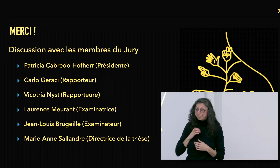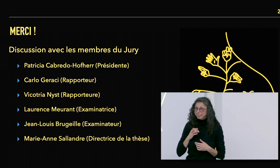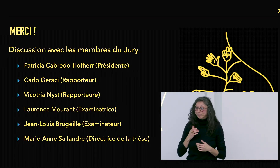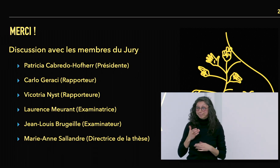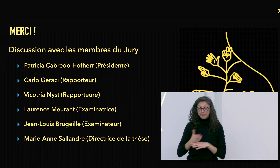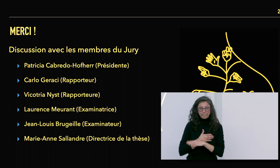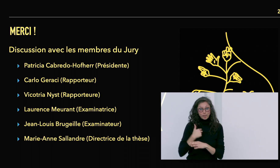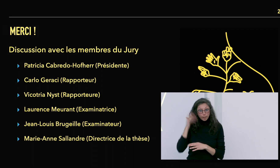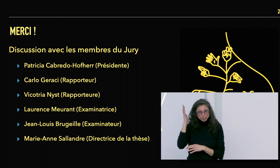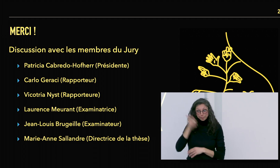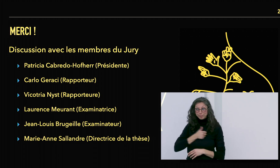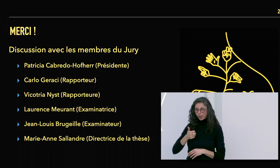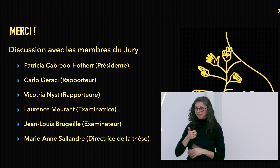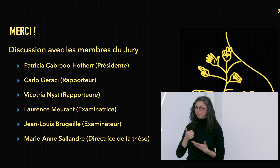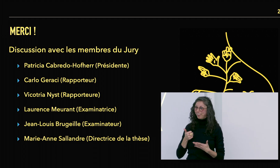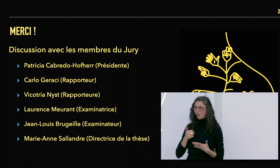Merci de votre attention.